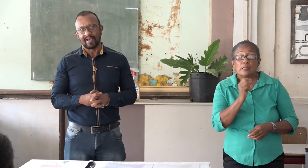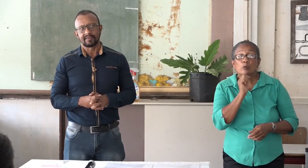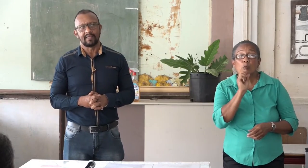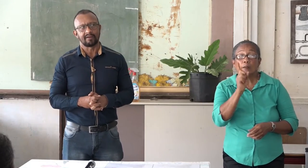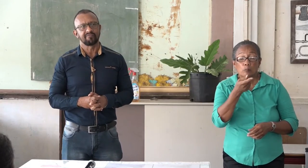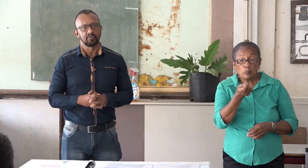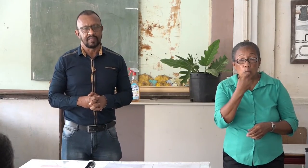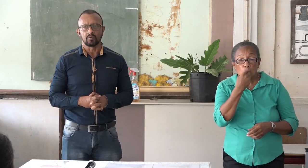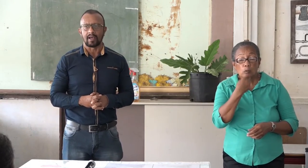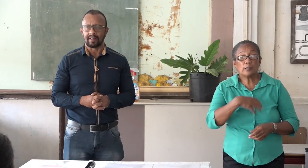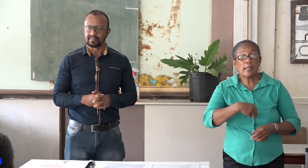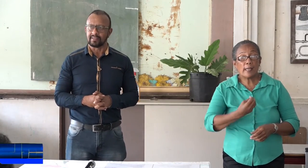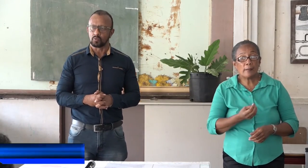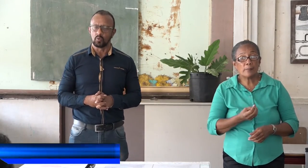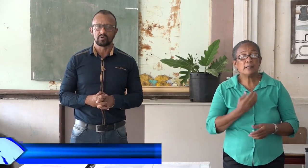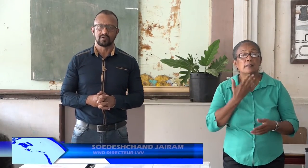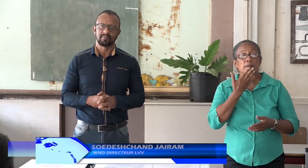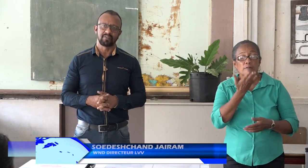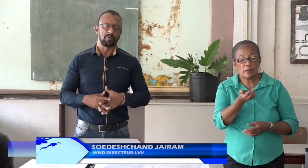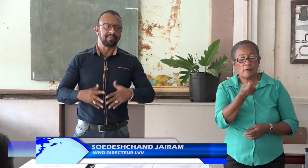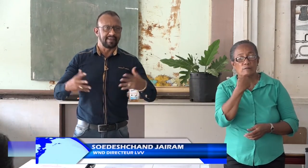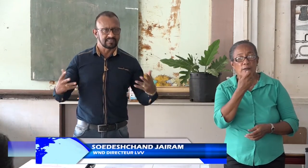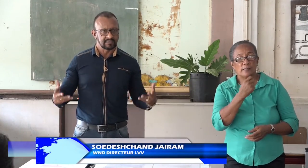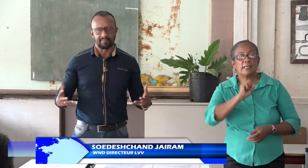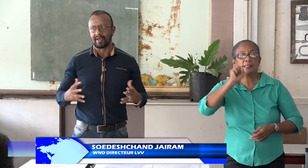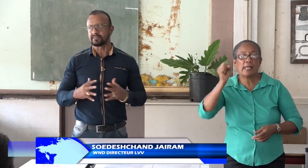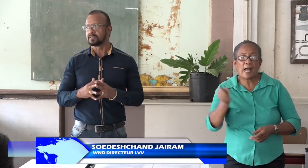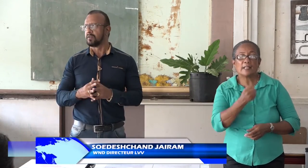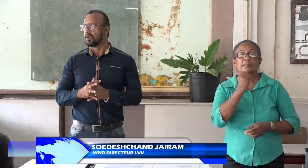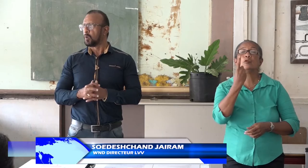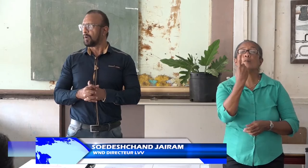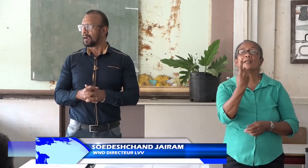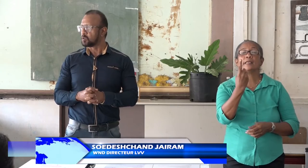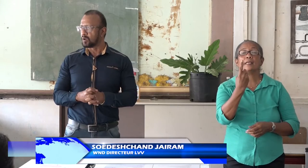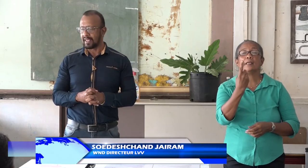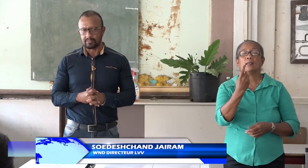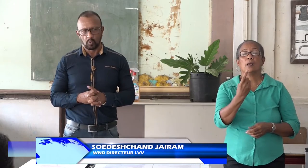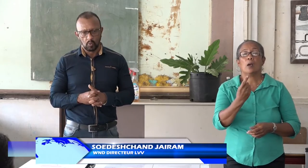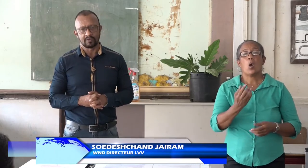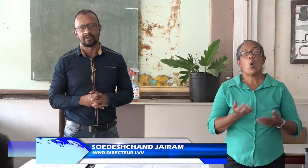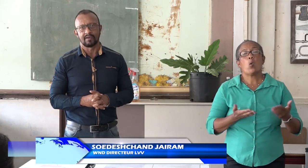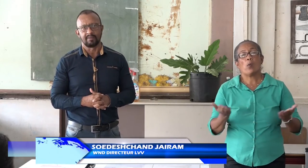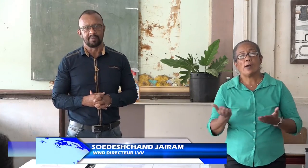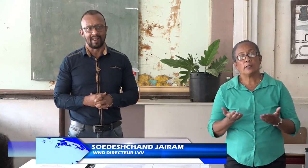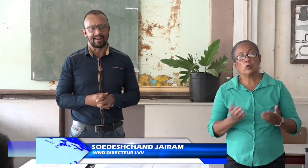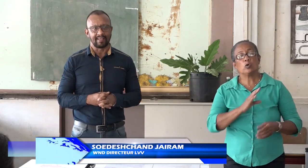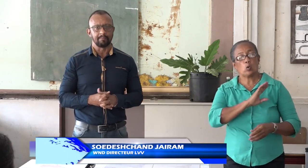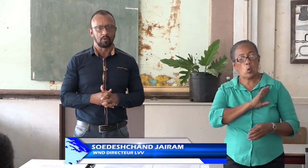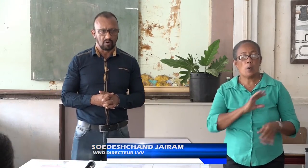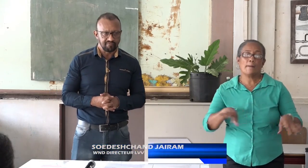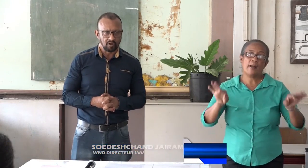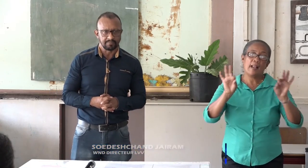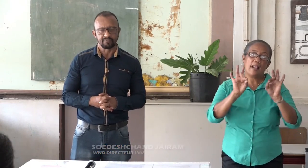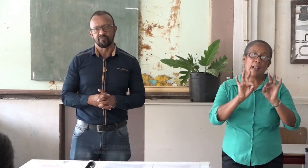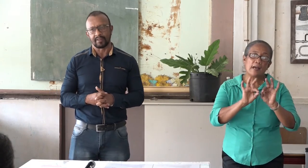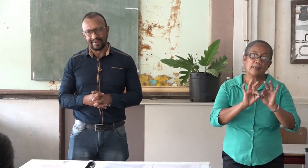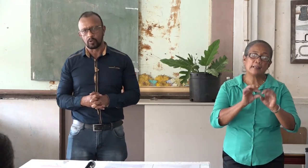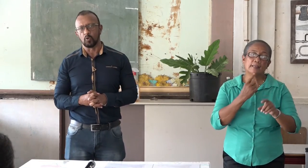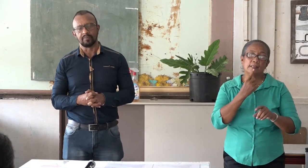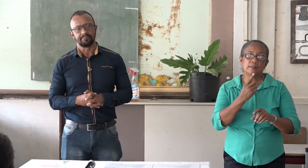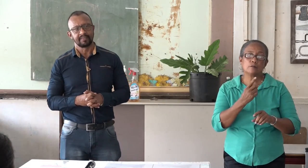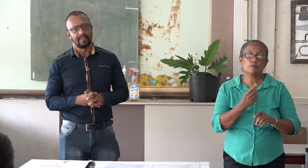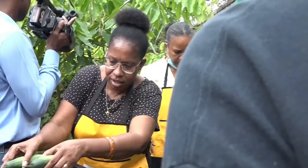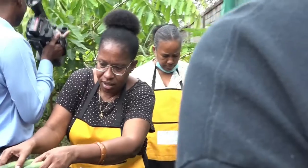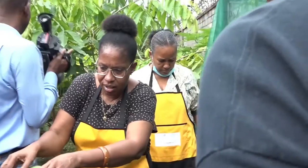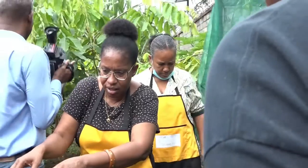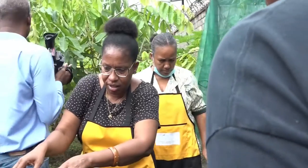is de vraag naar voeding altijd ook op de eerste plaats. Waardoor het ook een belangrijke bron vormt voor